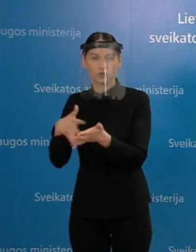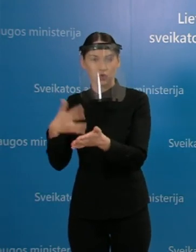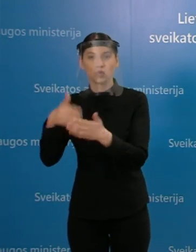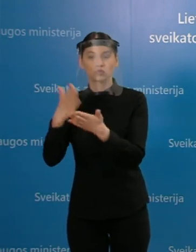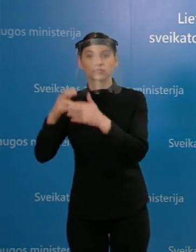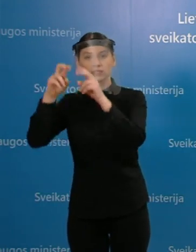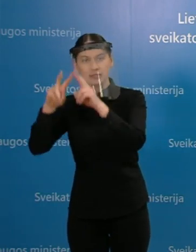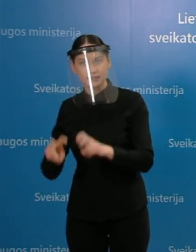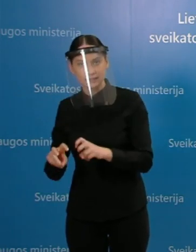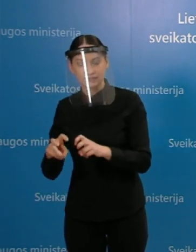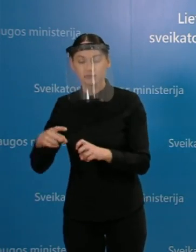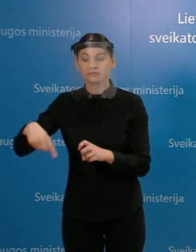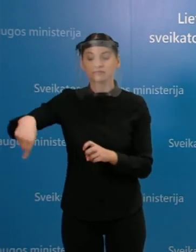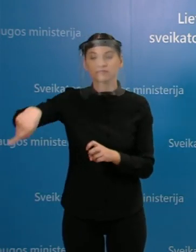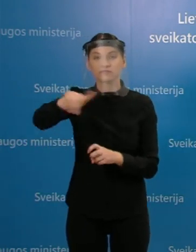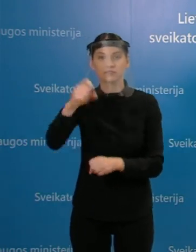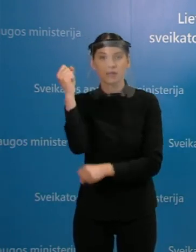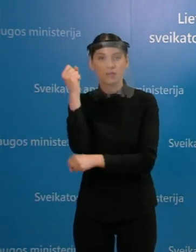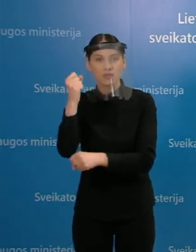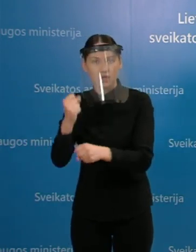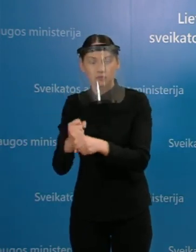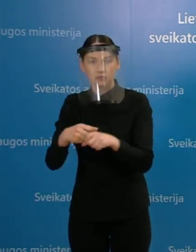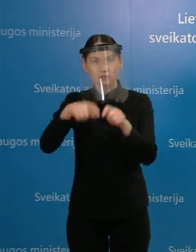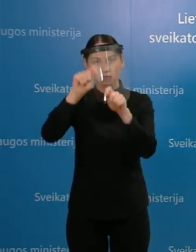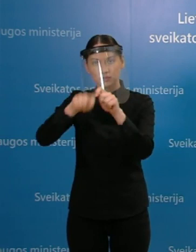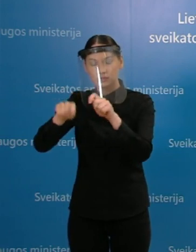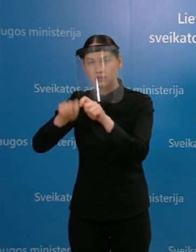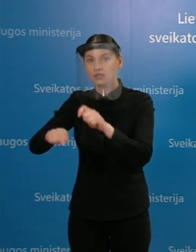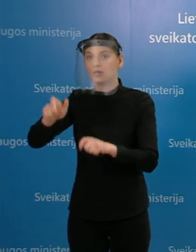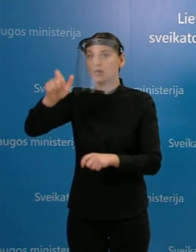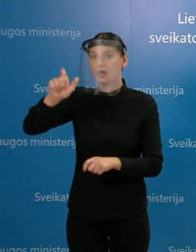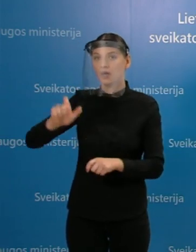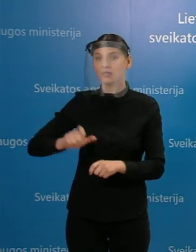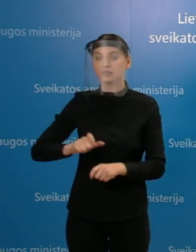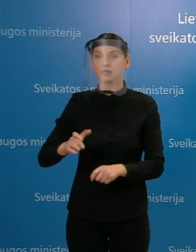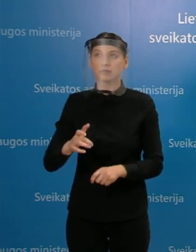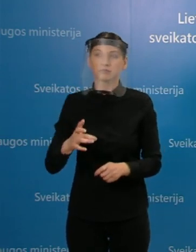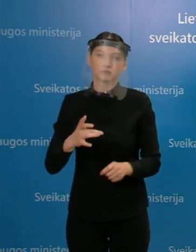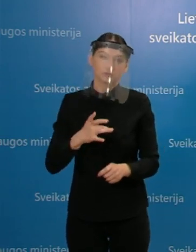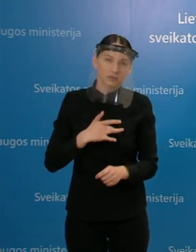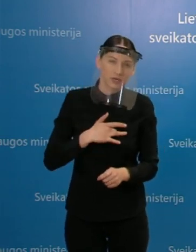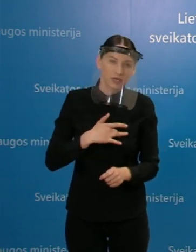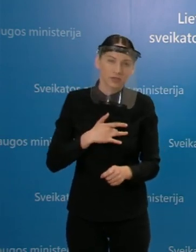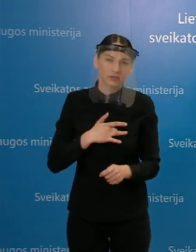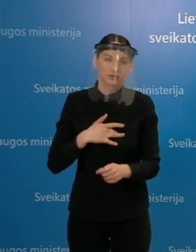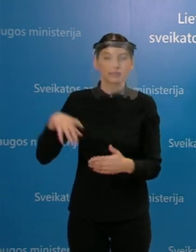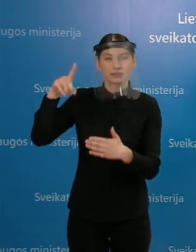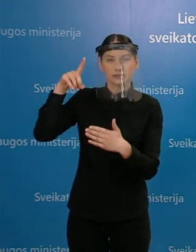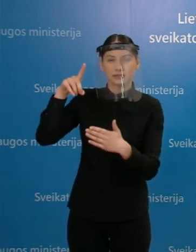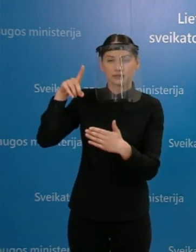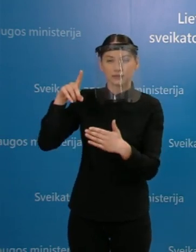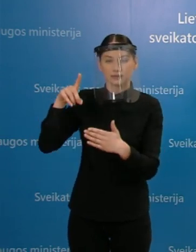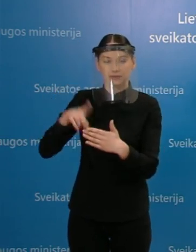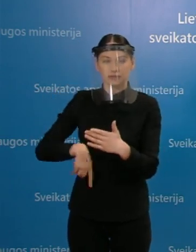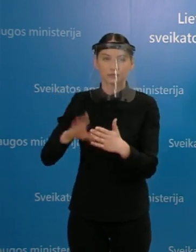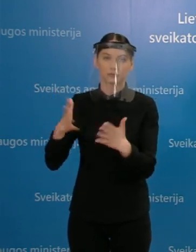lygoninės terapijos klinikos darbuotojams. Tai rezultatus tikime gauti ir labai tikime, kad jie nepasikeis.